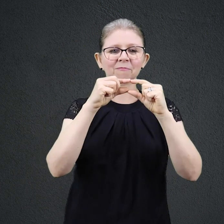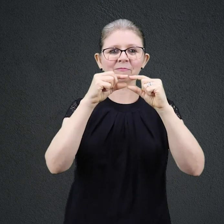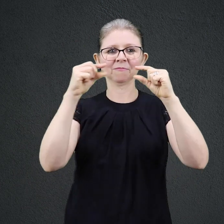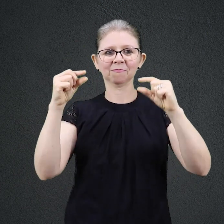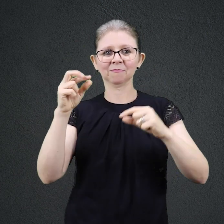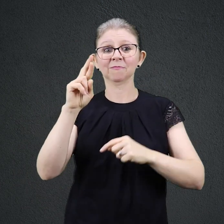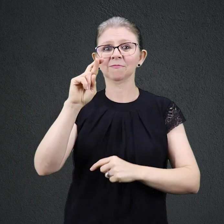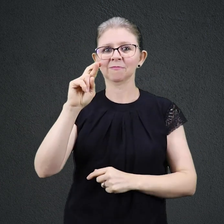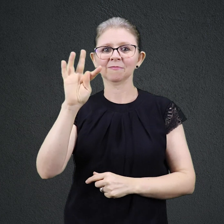.br